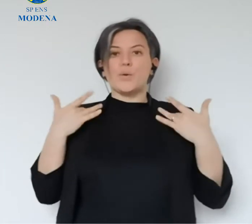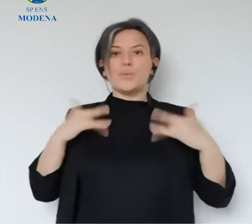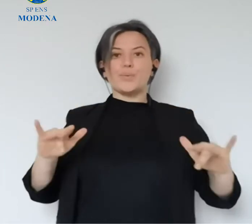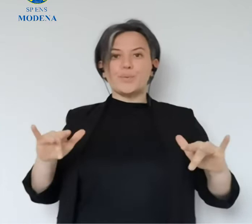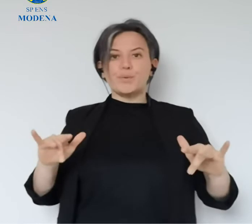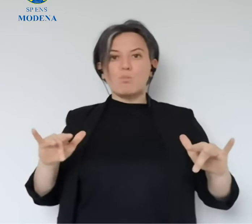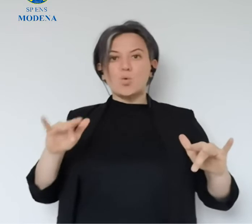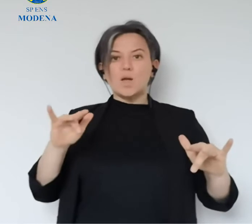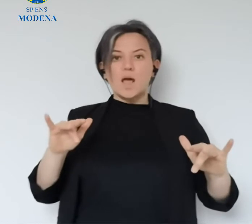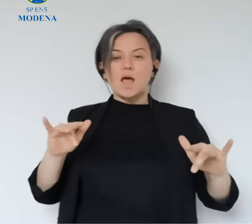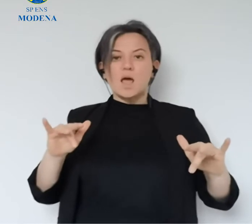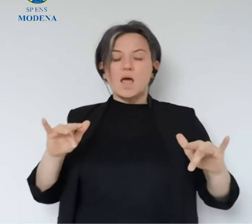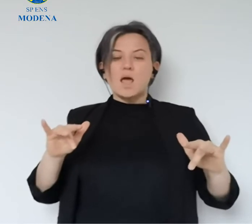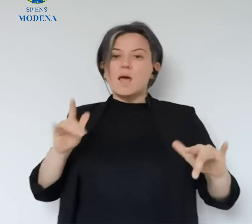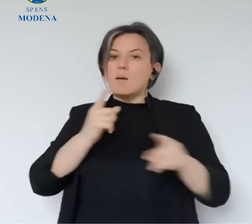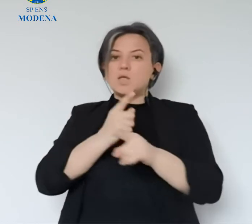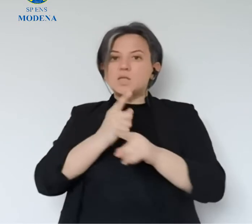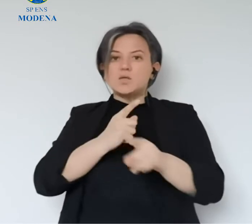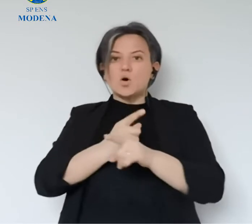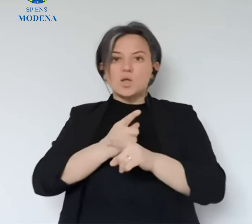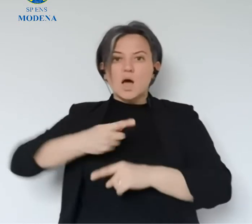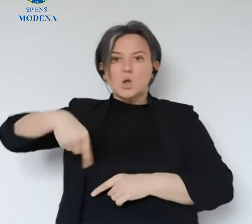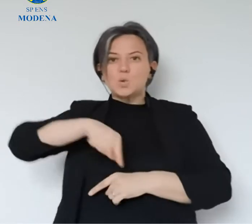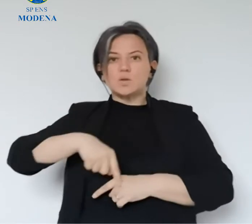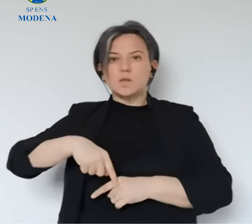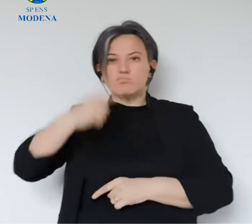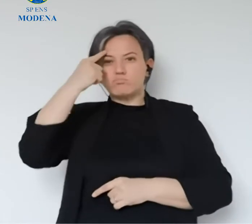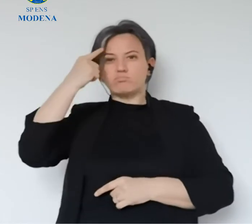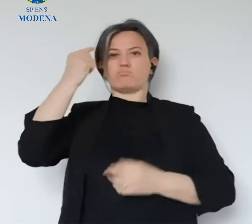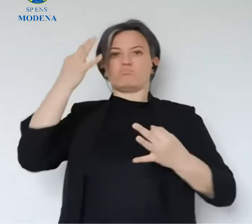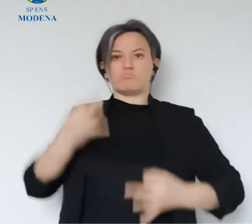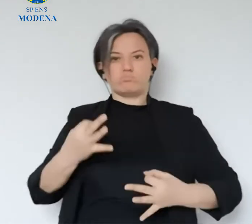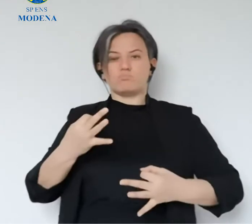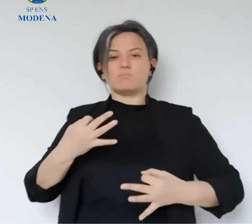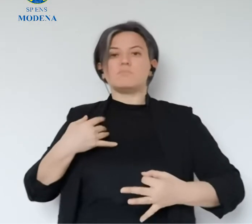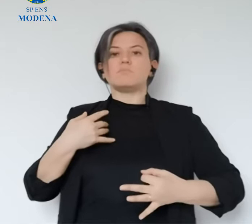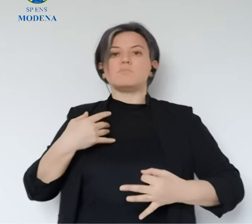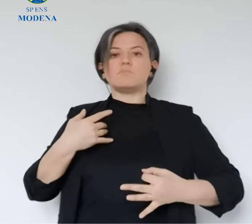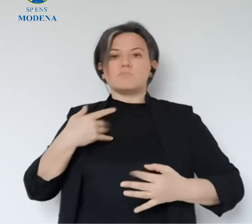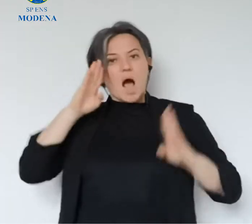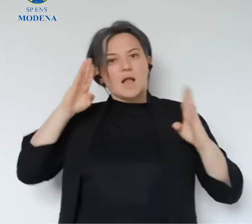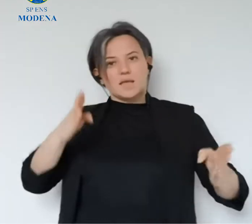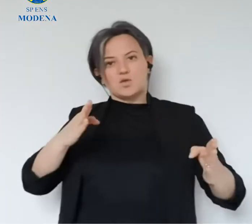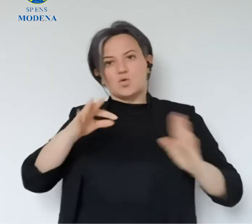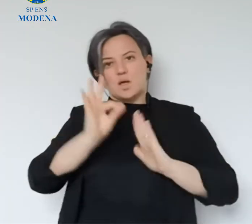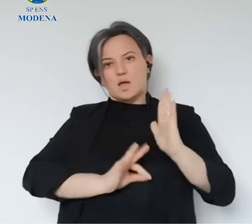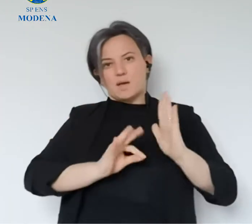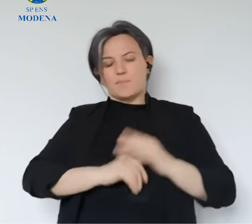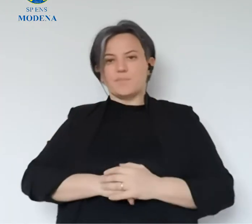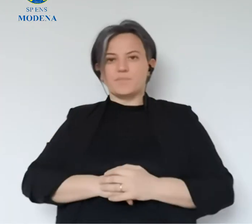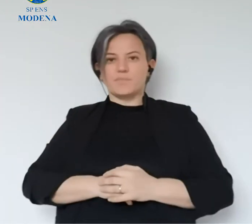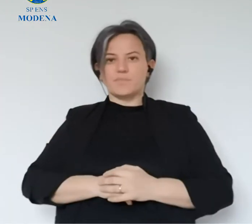fino a che non ci sono numeri che ci consentano la cosiddetta immunità di gregge, da questo punto di vista sarà fondamentale avere